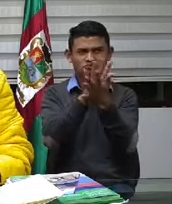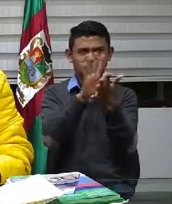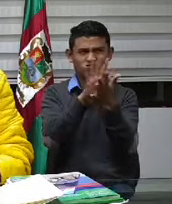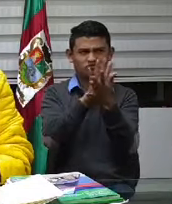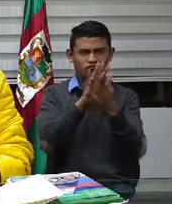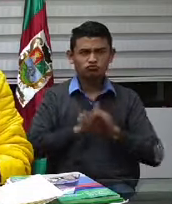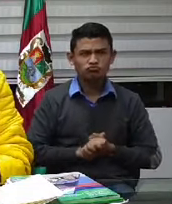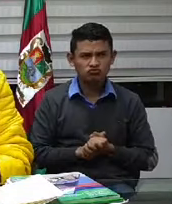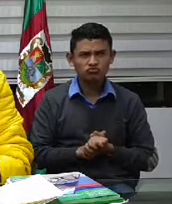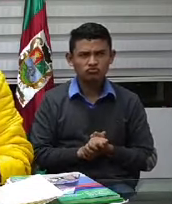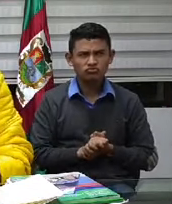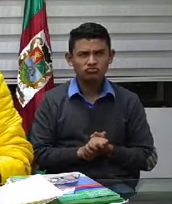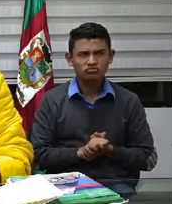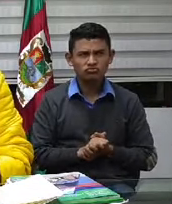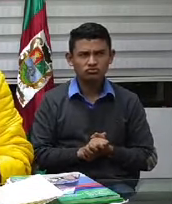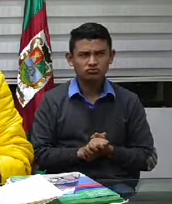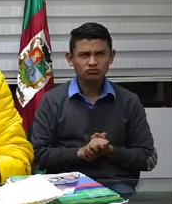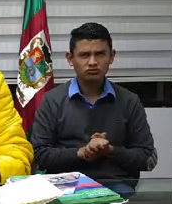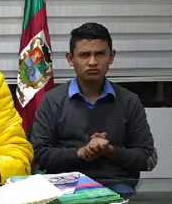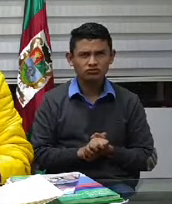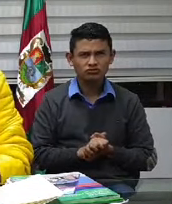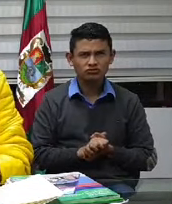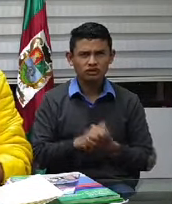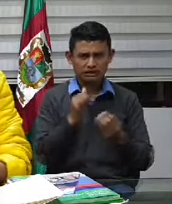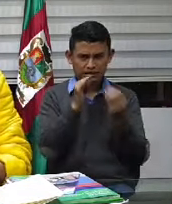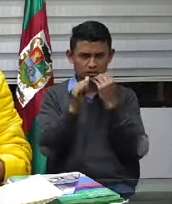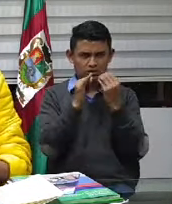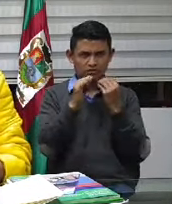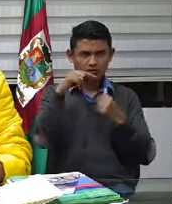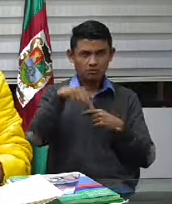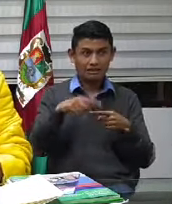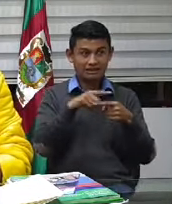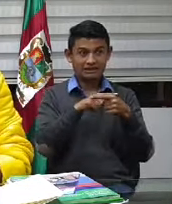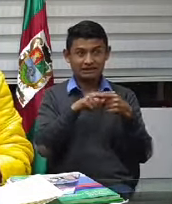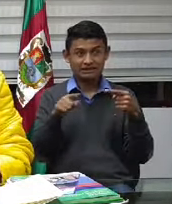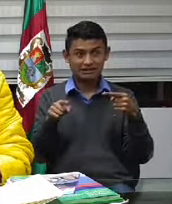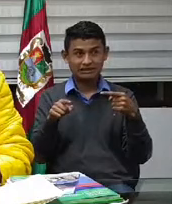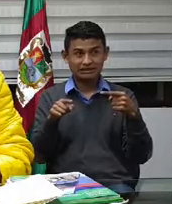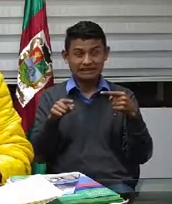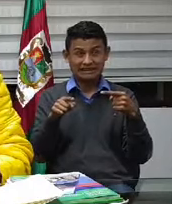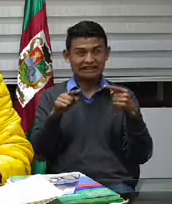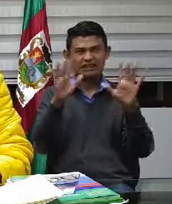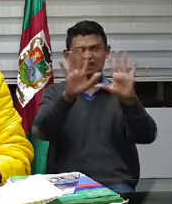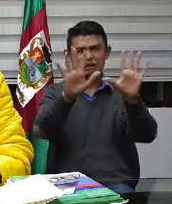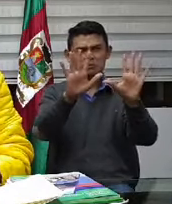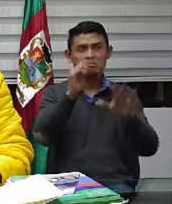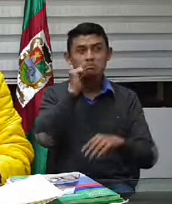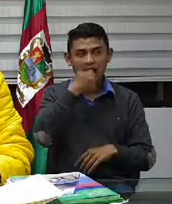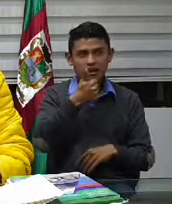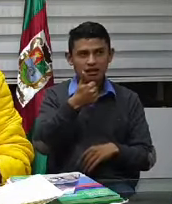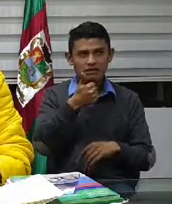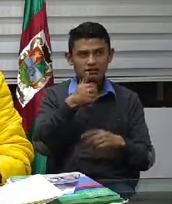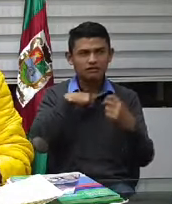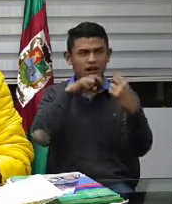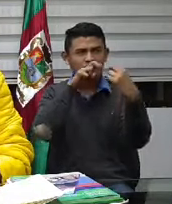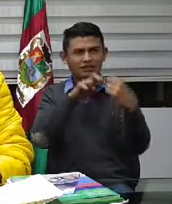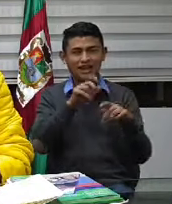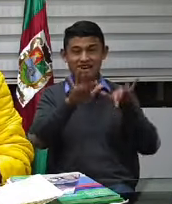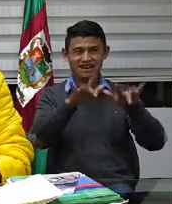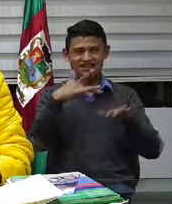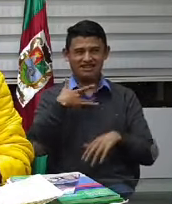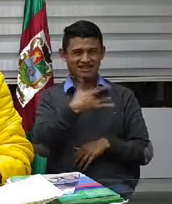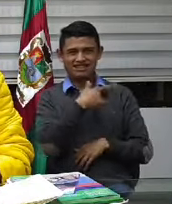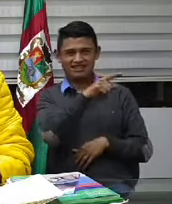PAE como va a ser solo esta semana mañana nos sentaremos y la Secretaría Educacional hará un